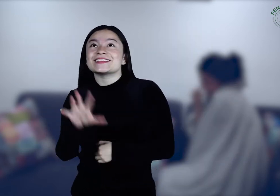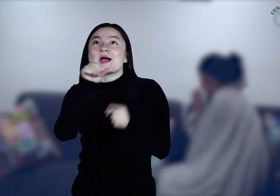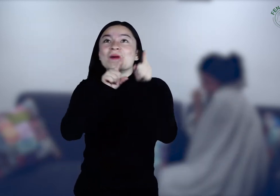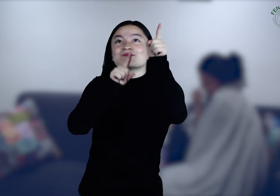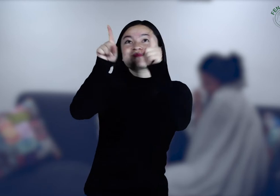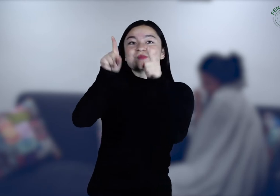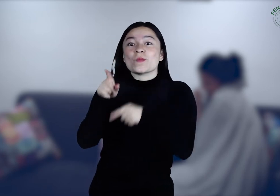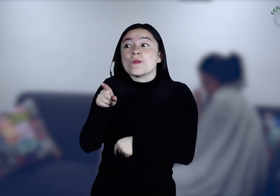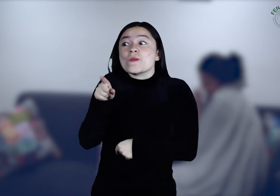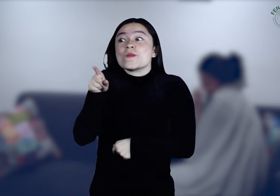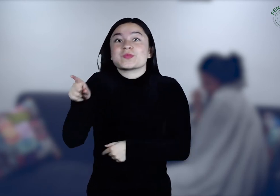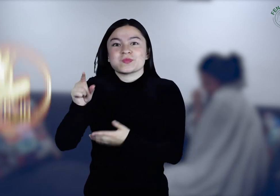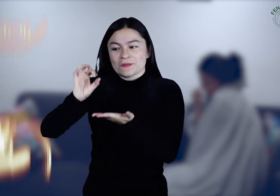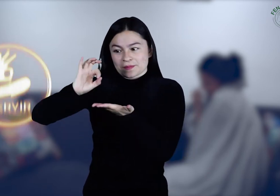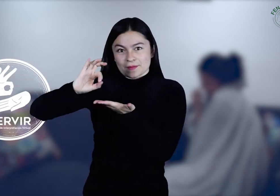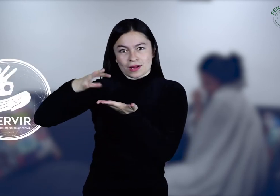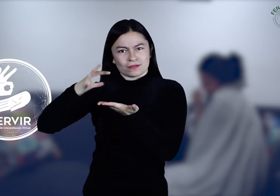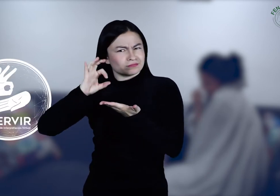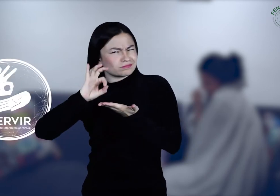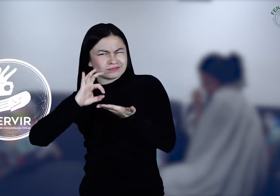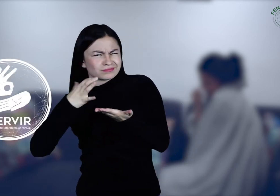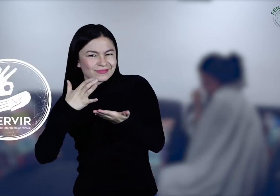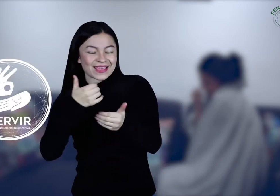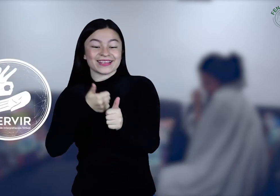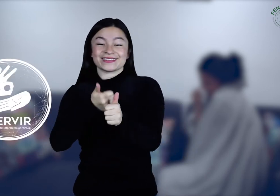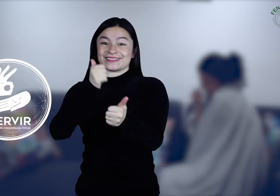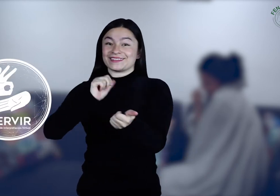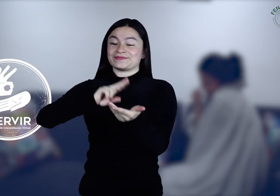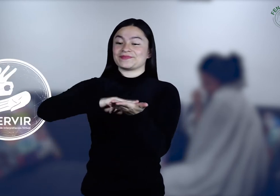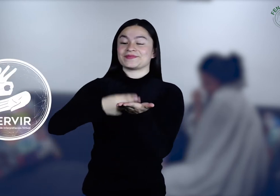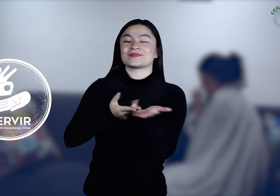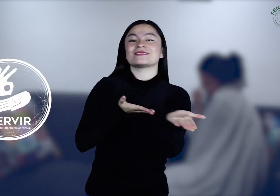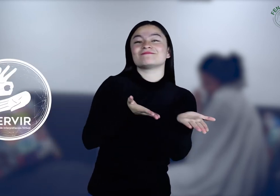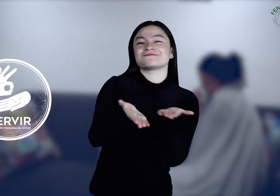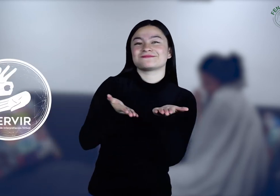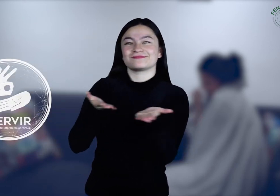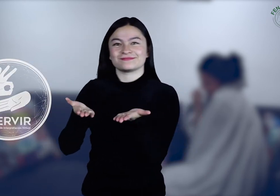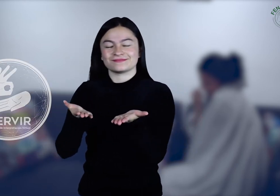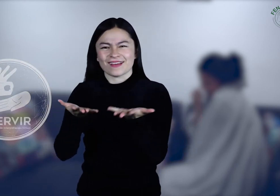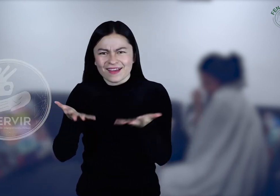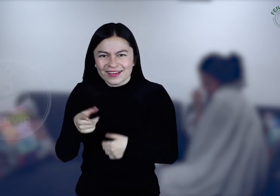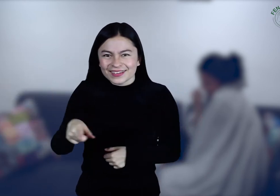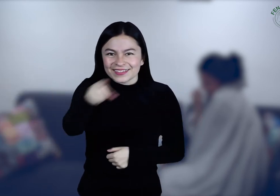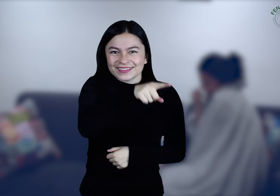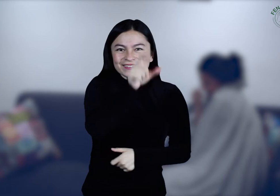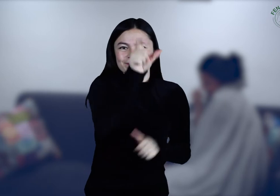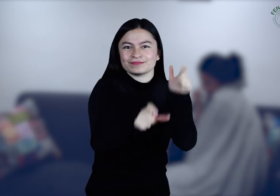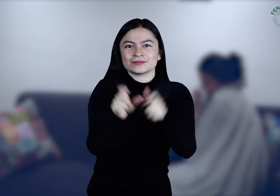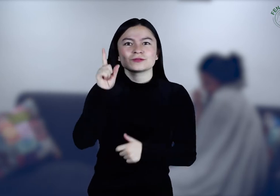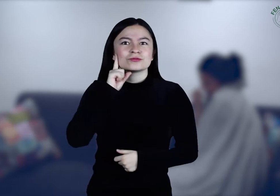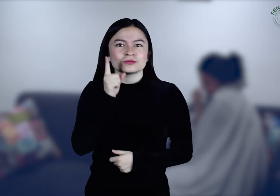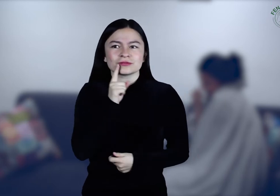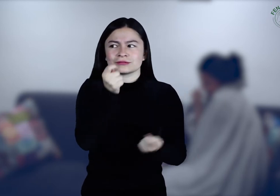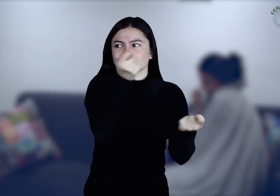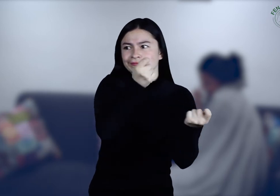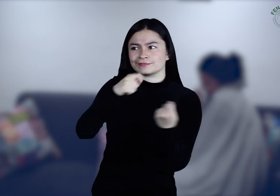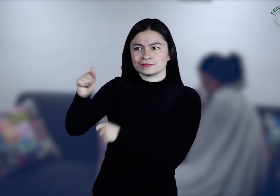diferentes puntos de atención a nivel nacional, cuentan con Servir, el servicio de interpretación virtual. Como persona